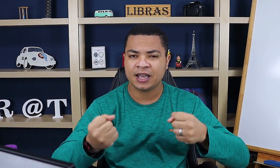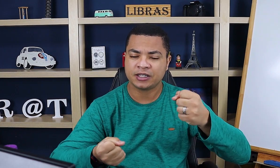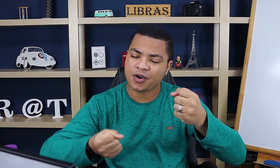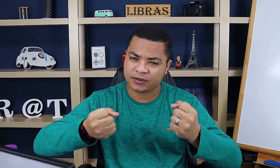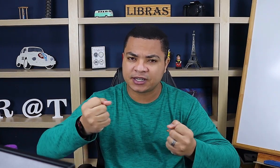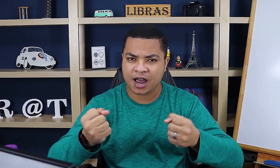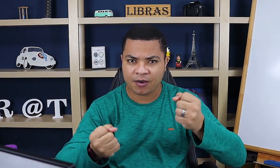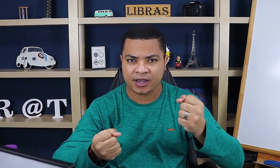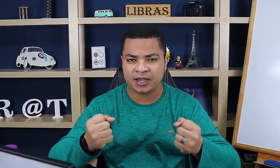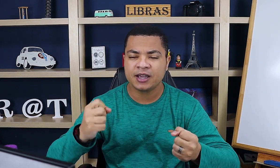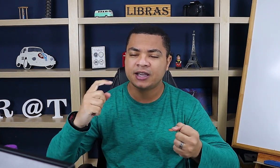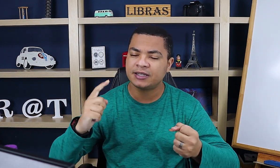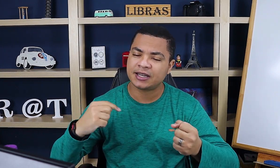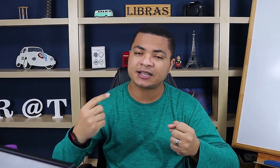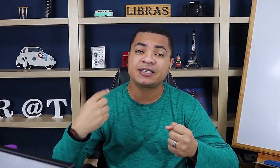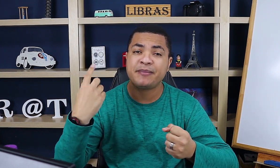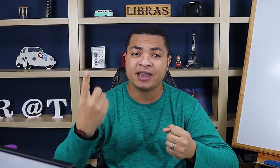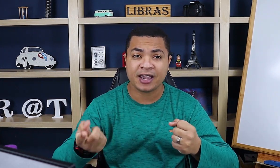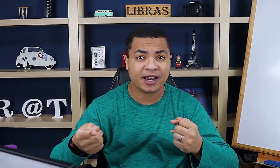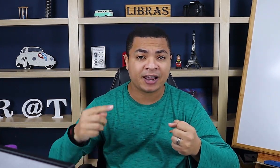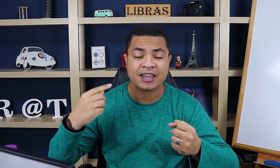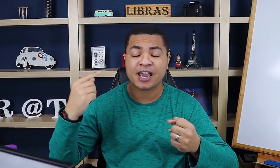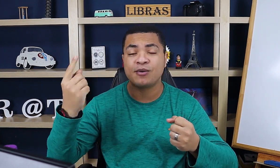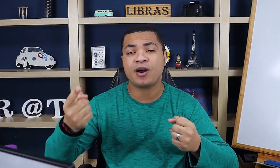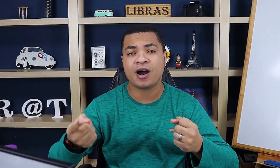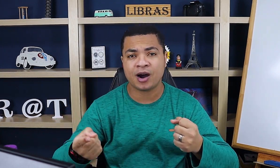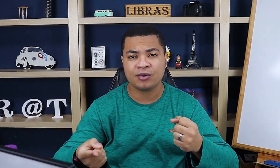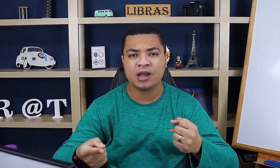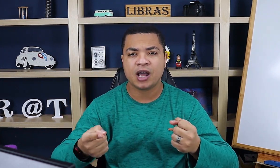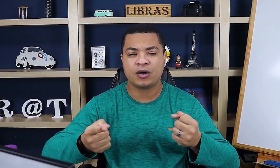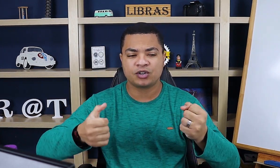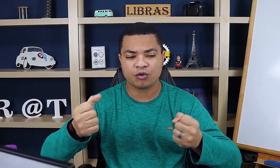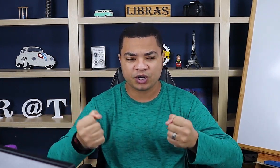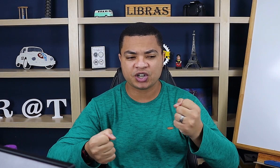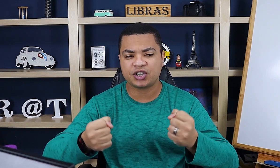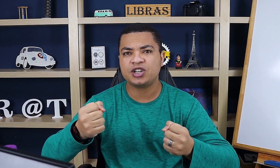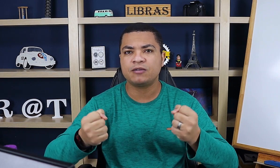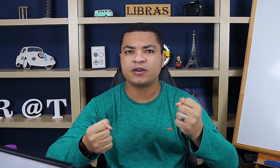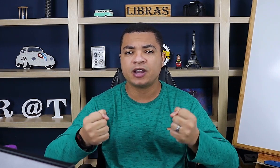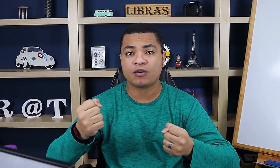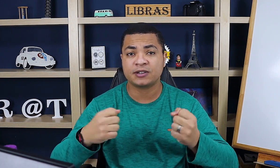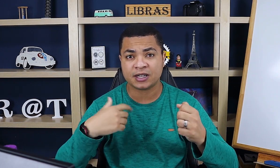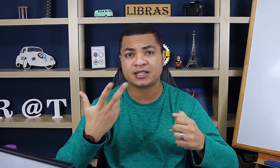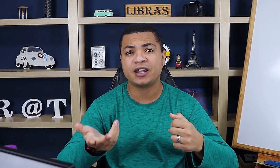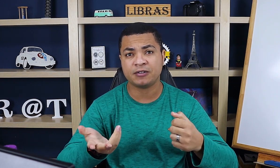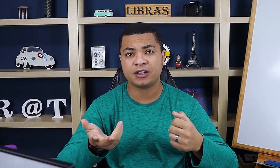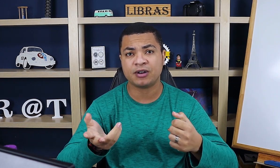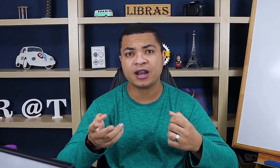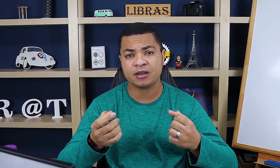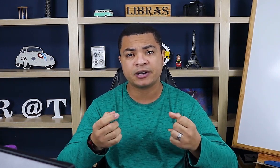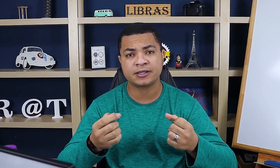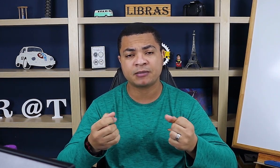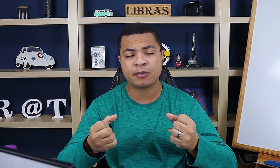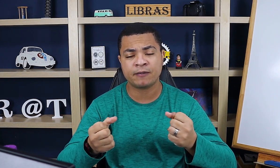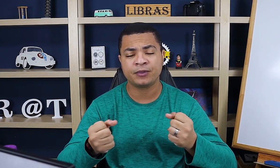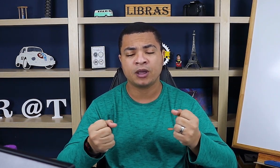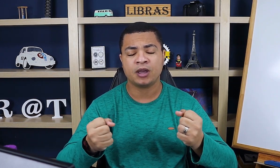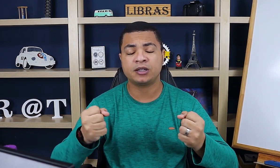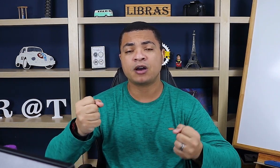Então, é um sinal aí que se assemelha, que é igual ao seu objetivo aí, ó, que você está se referindo na Libras, tá bom? Então,